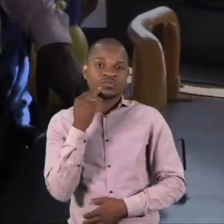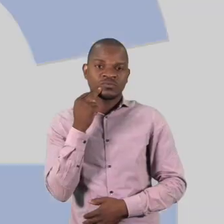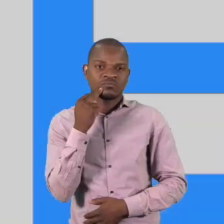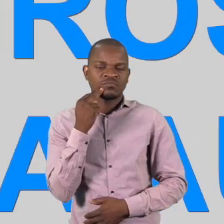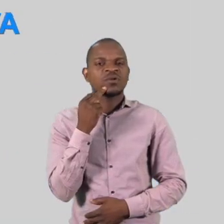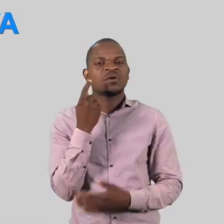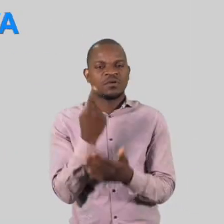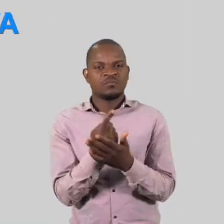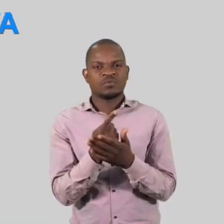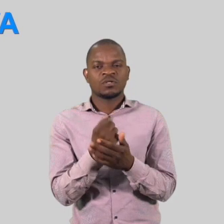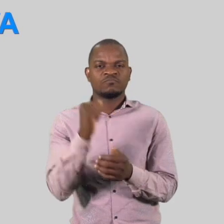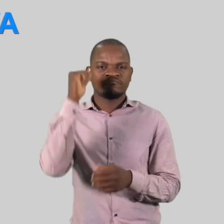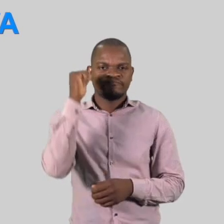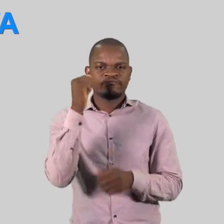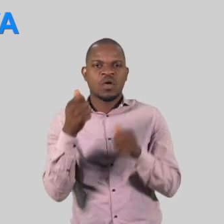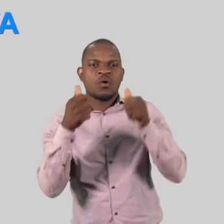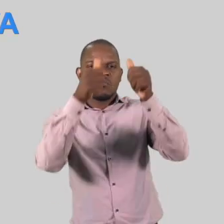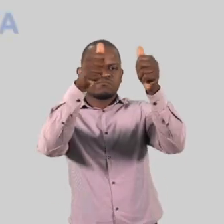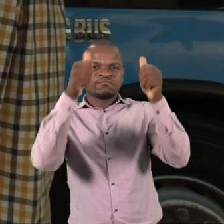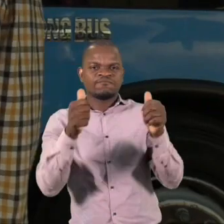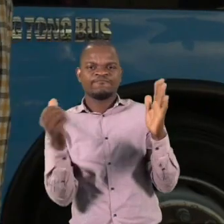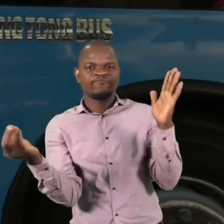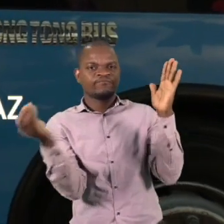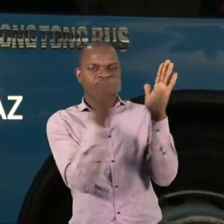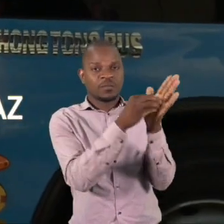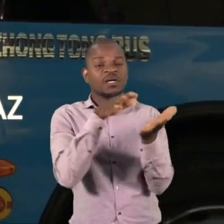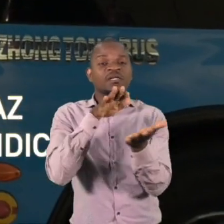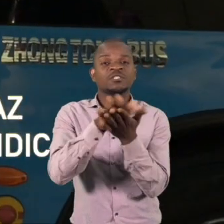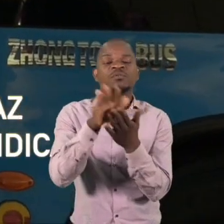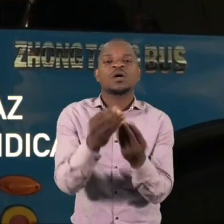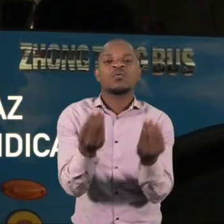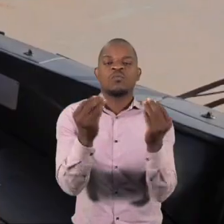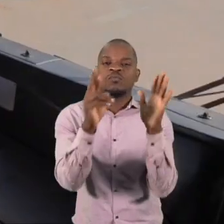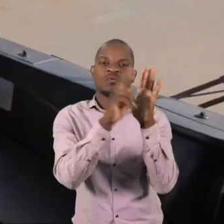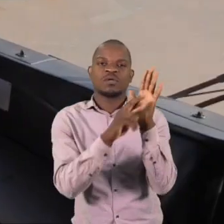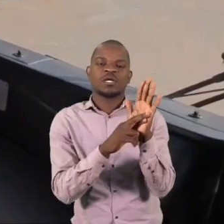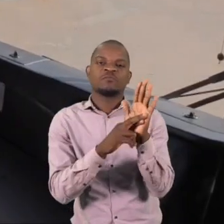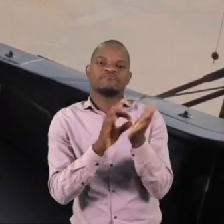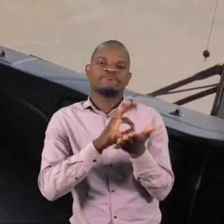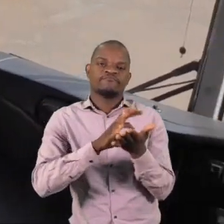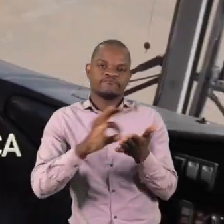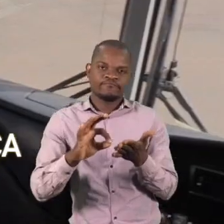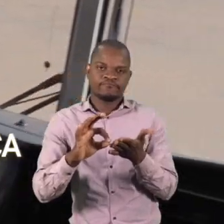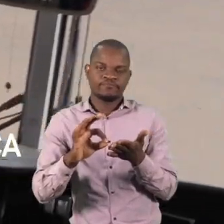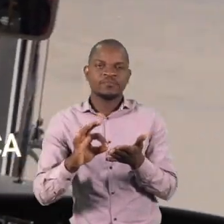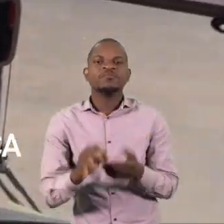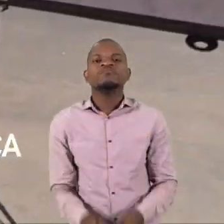auditiva, cole no transporte público um cartaz com linguagem clara que indica todo o processo de desinfecção e segurança.